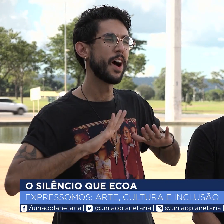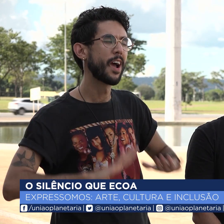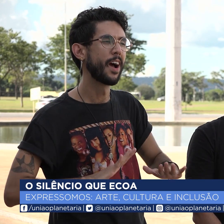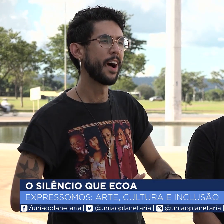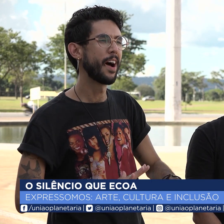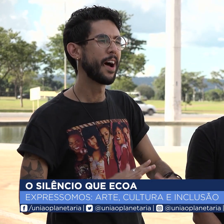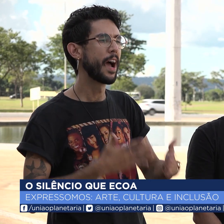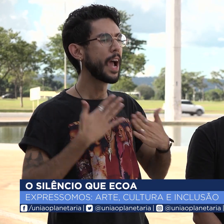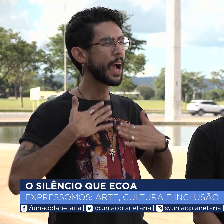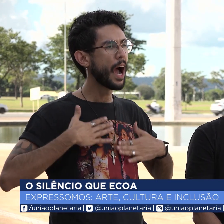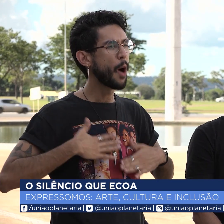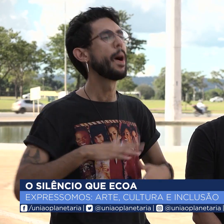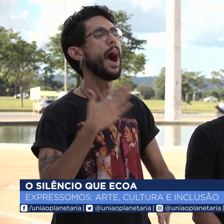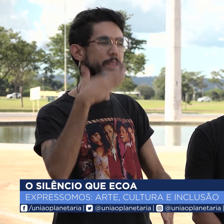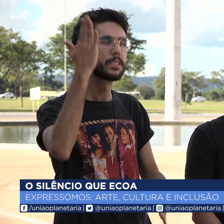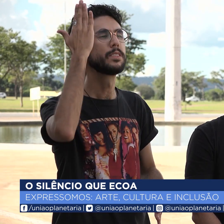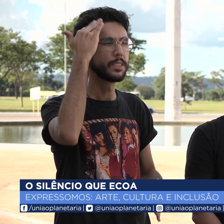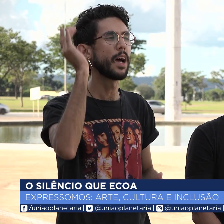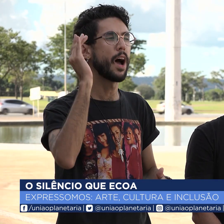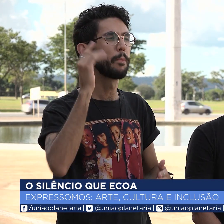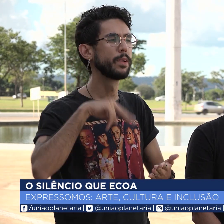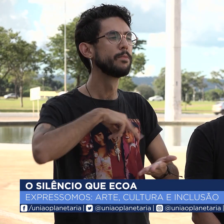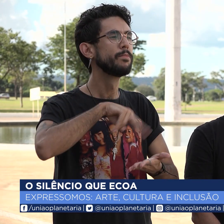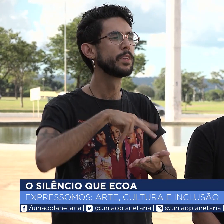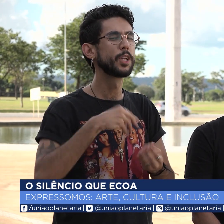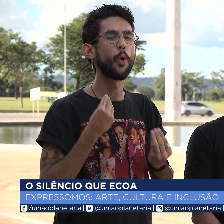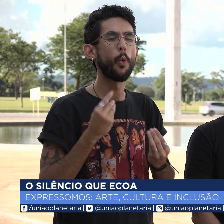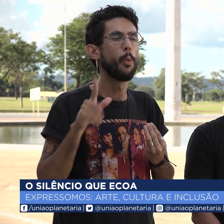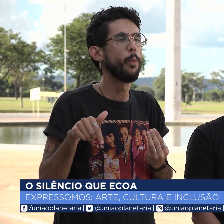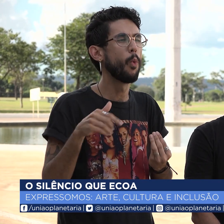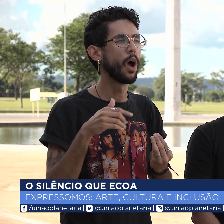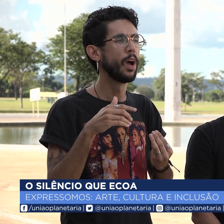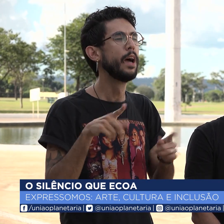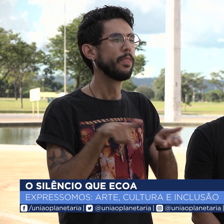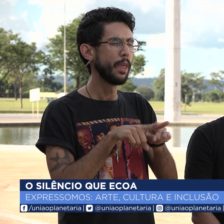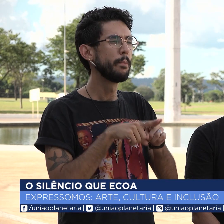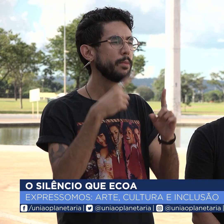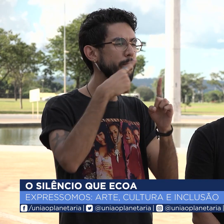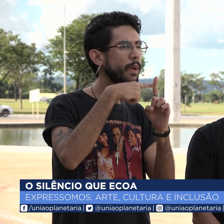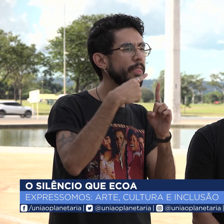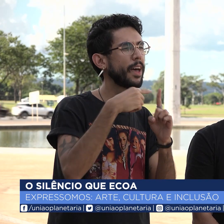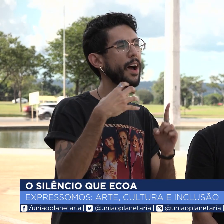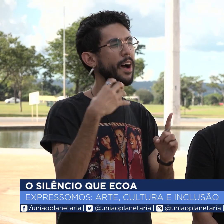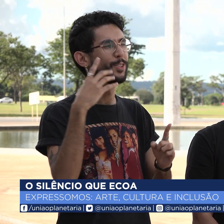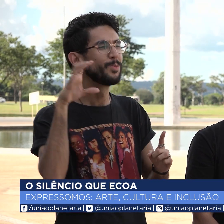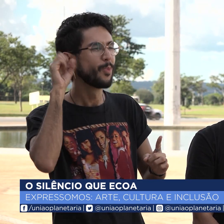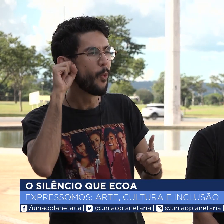está lento, está rápido. Na dança, ele consegue perceber o tipo de ritmo.